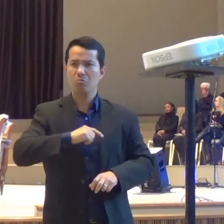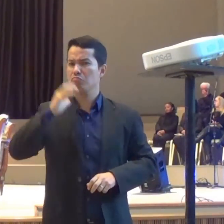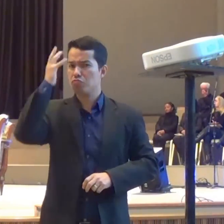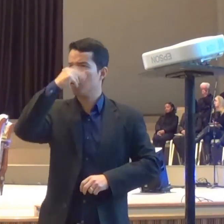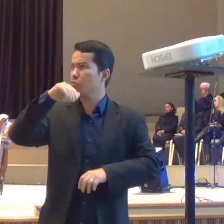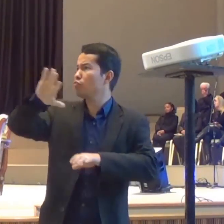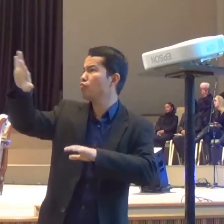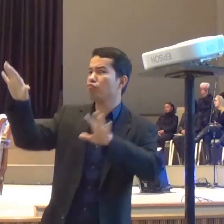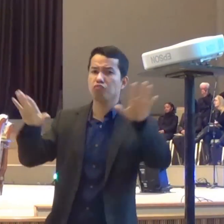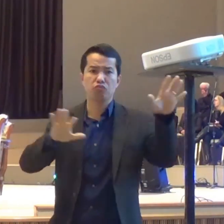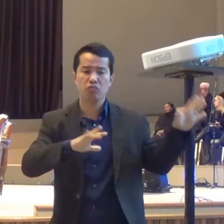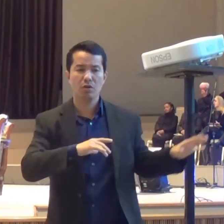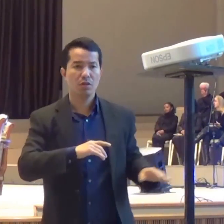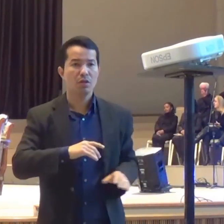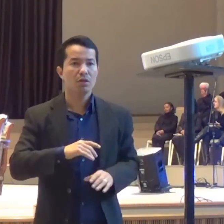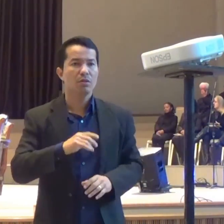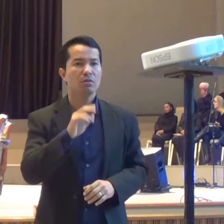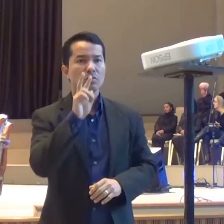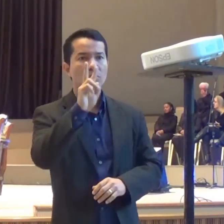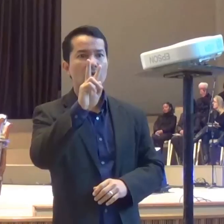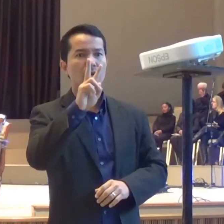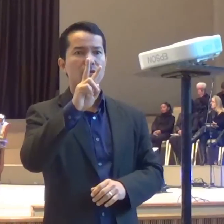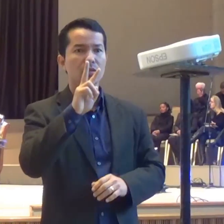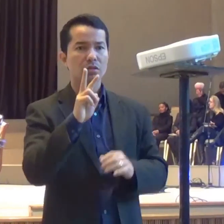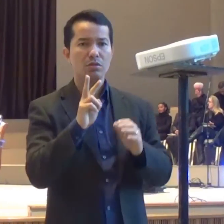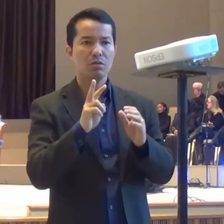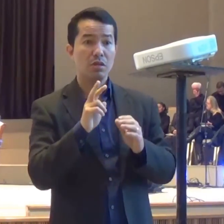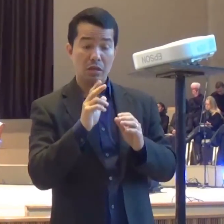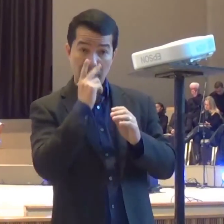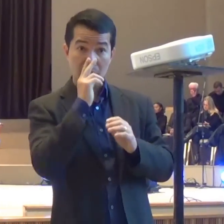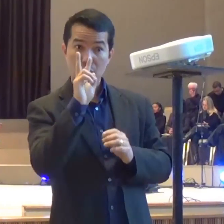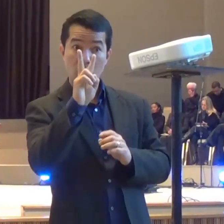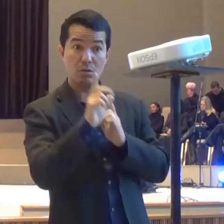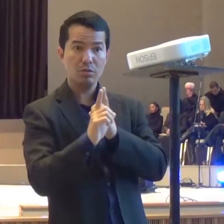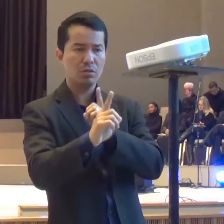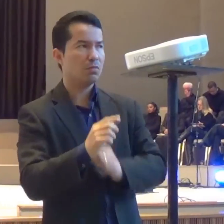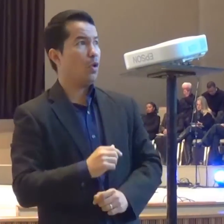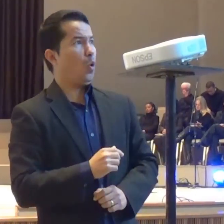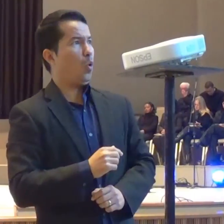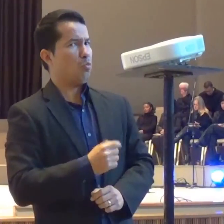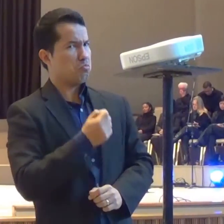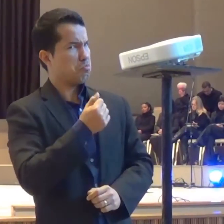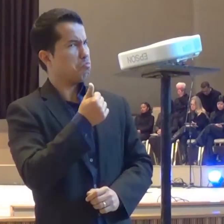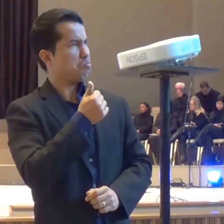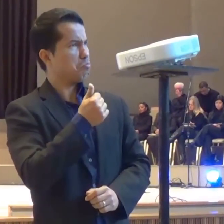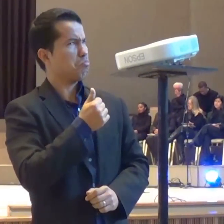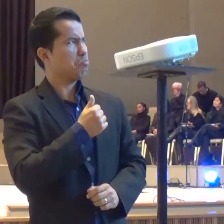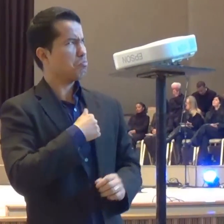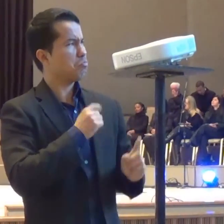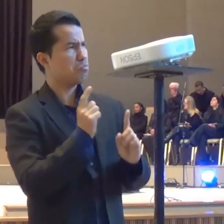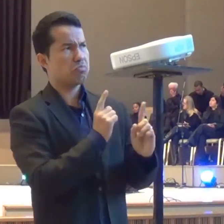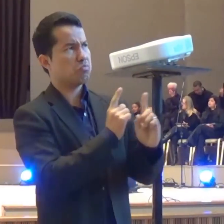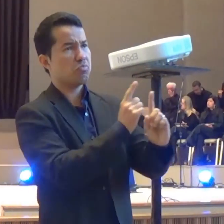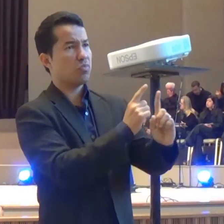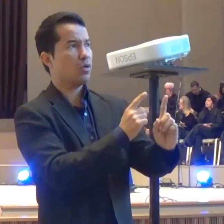encontraram tudo como Jesus lhes tinha dito E então prepararam a Páscoa